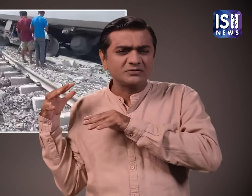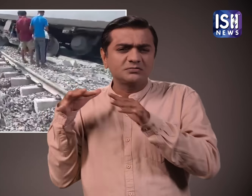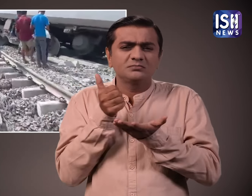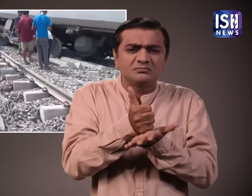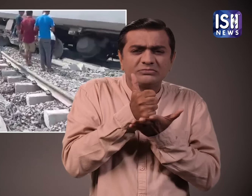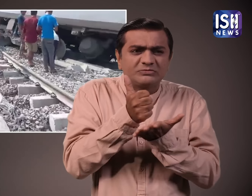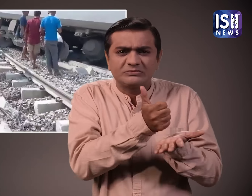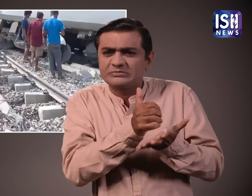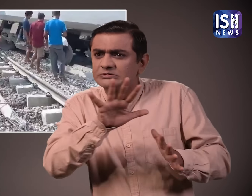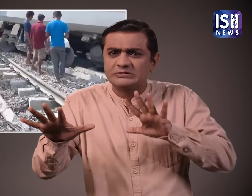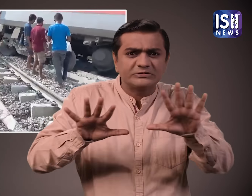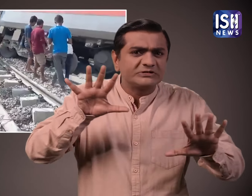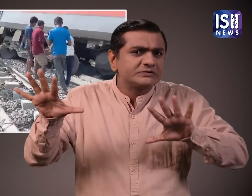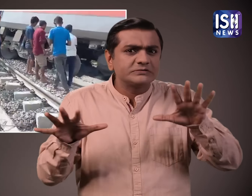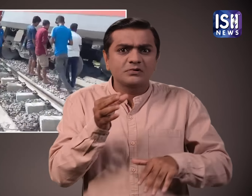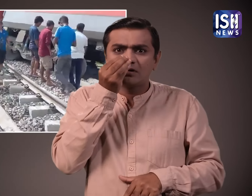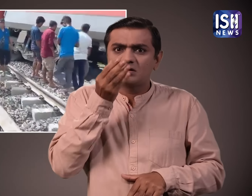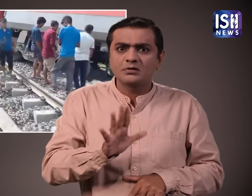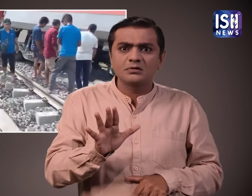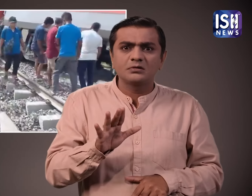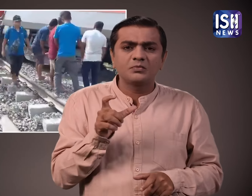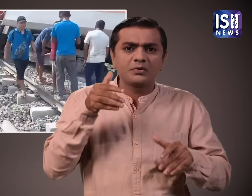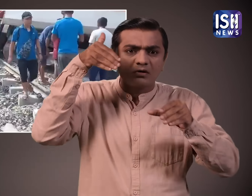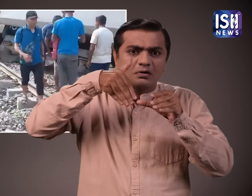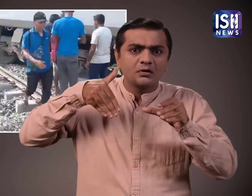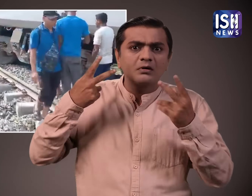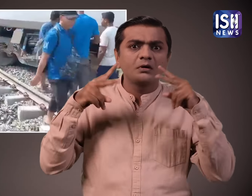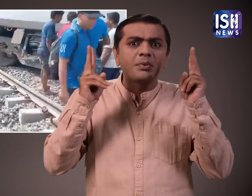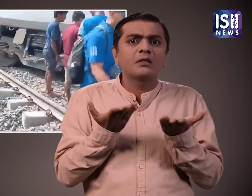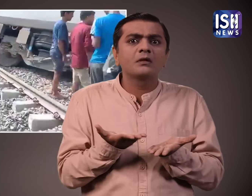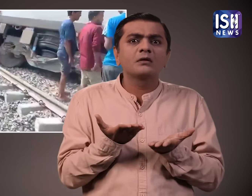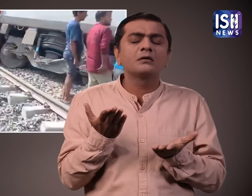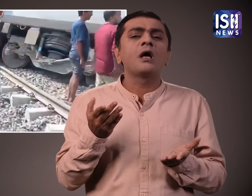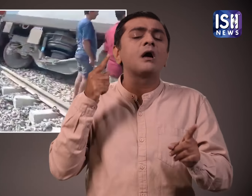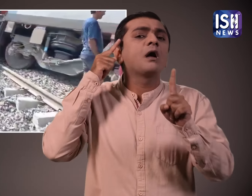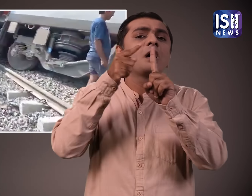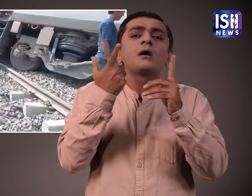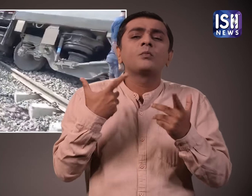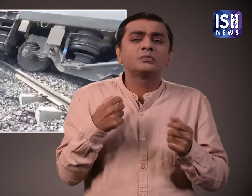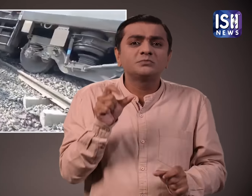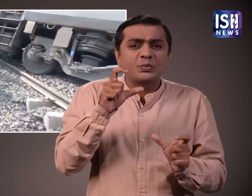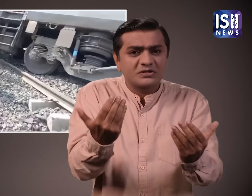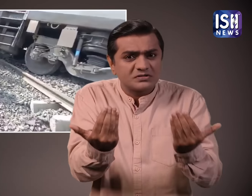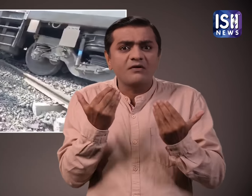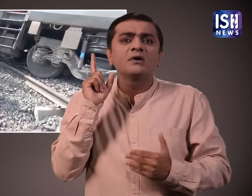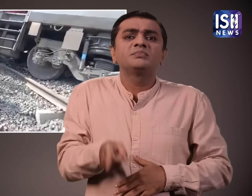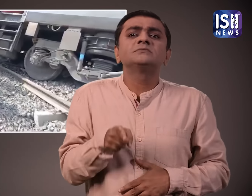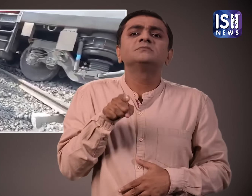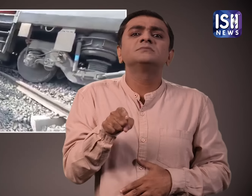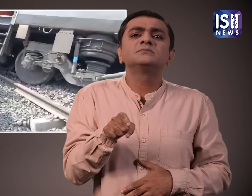बचाफ कर्मी तुरंट पहुँच गए ये बेहत ख़तरनाक थाक्यों की कही यात्री फस गए थे इसका उदेश्य सभी यात्रियों को बचाना